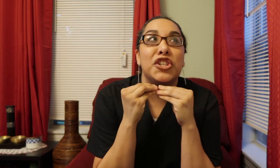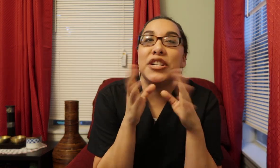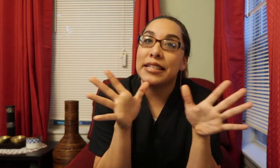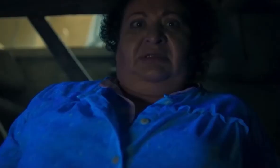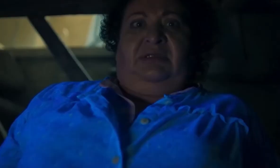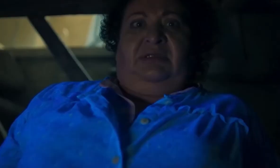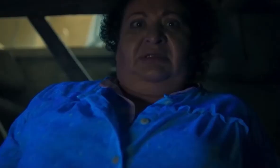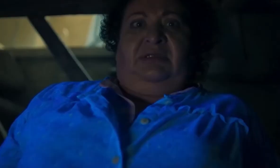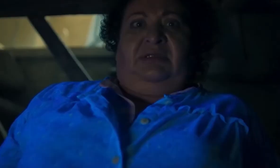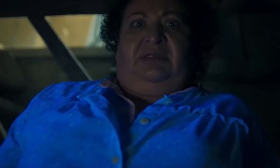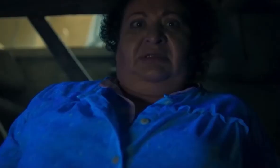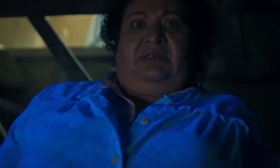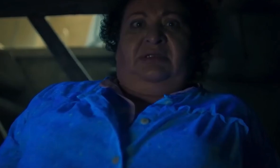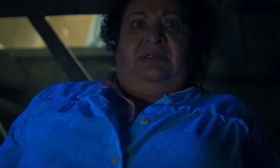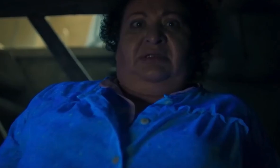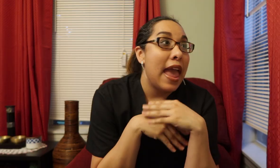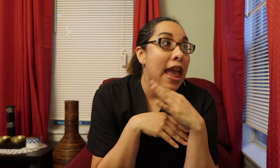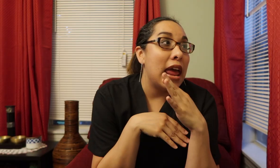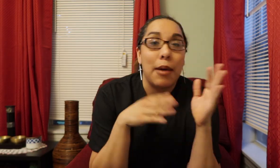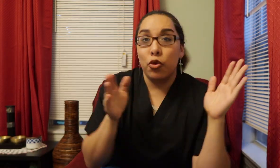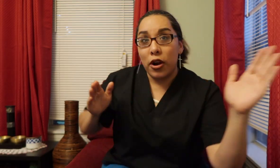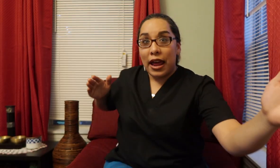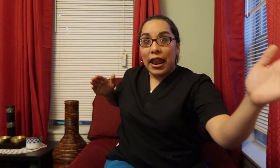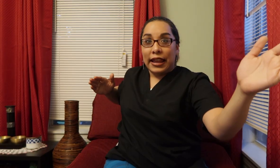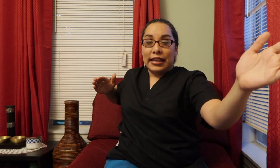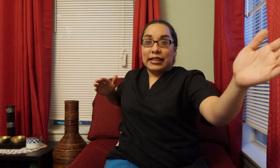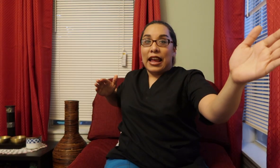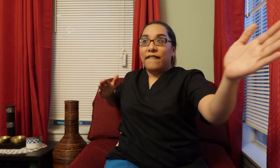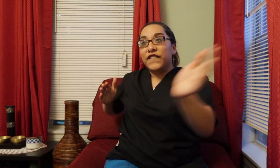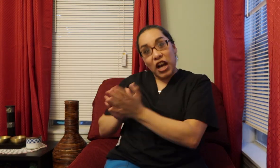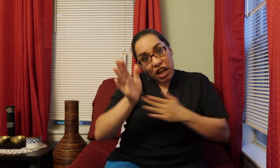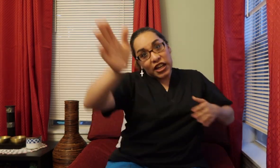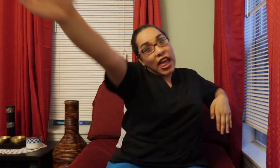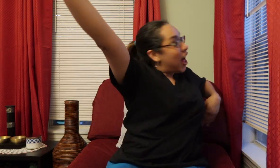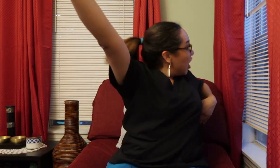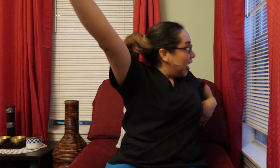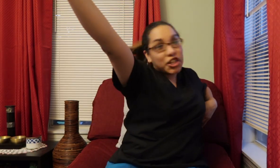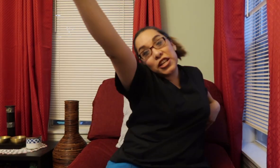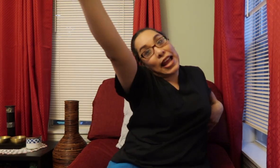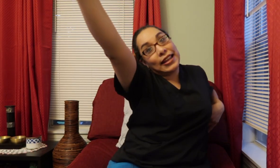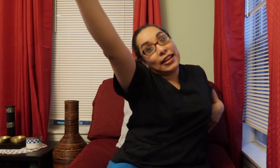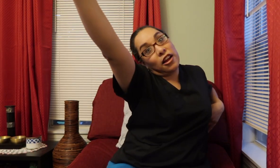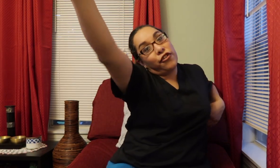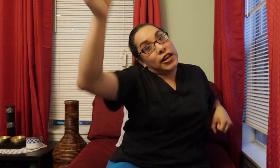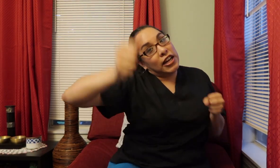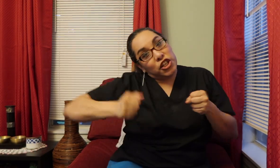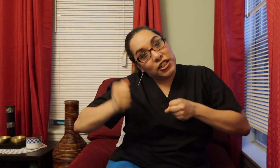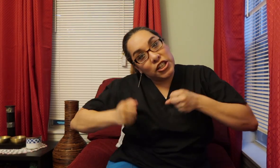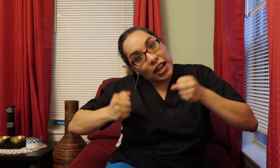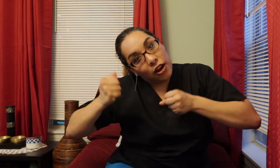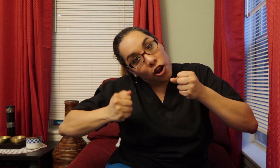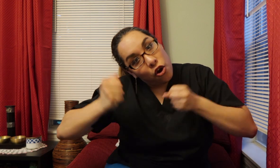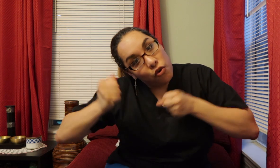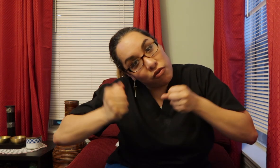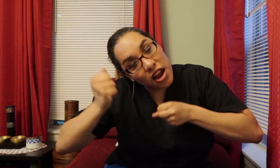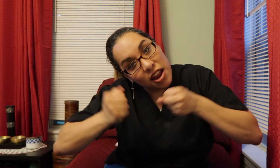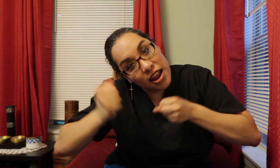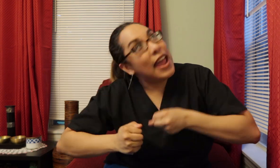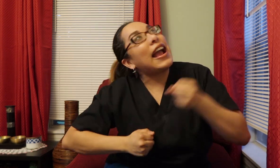bejesus Out of la bruja And la bruja like Is like And she like Takes off running And she's just like Running like